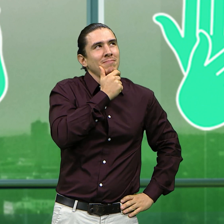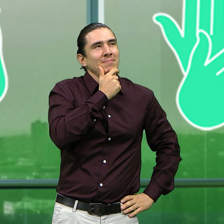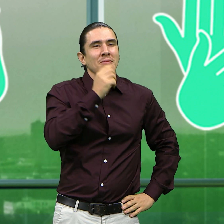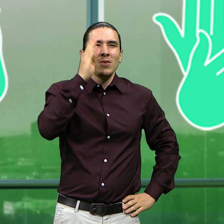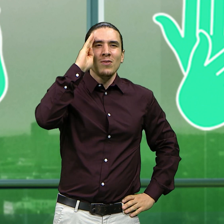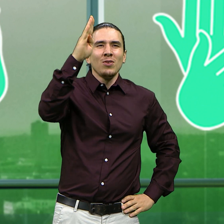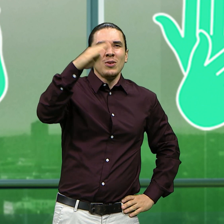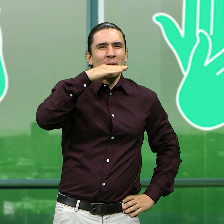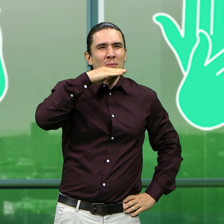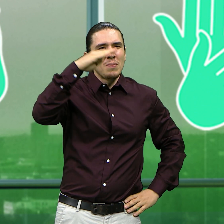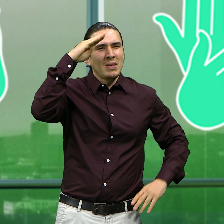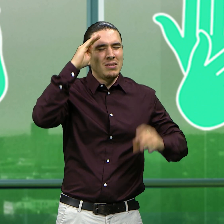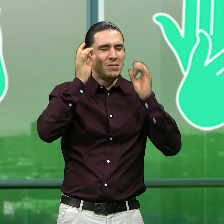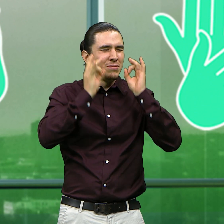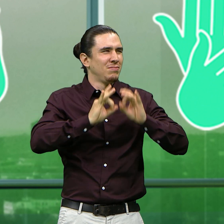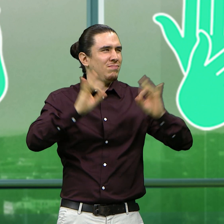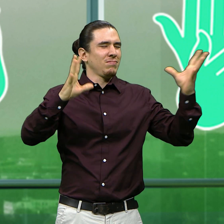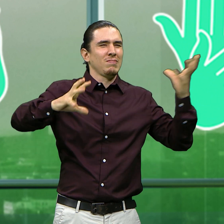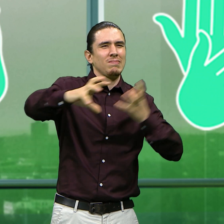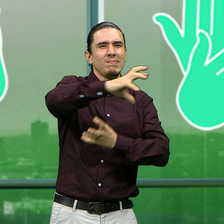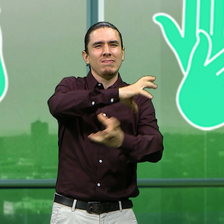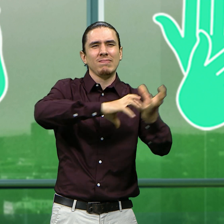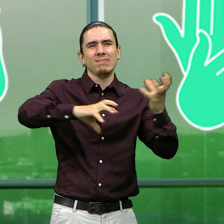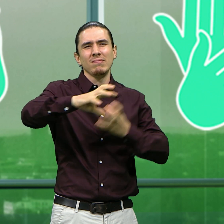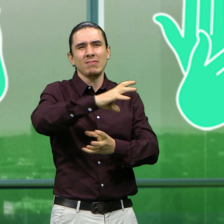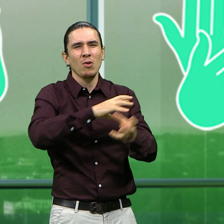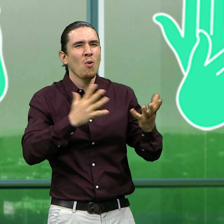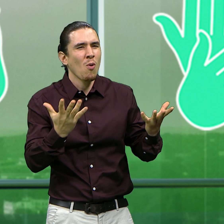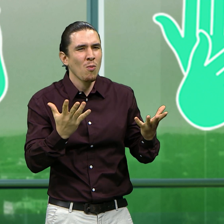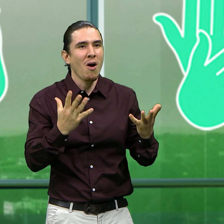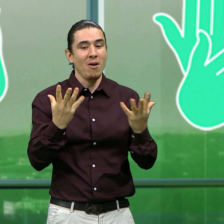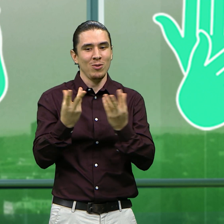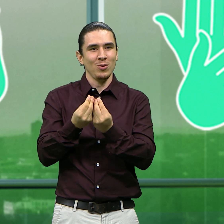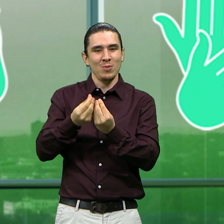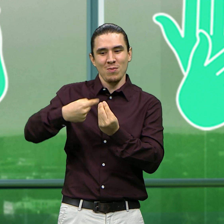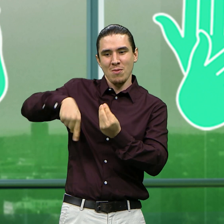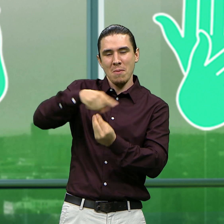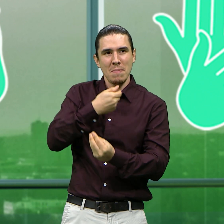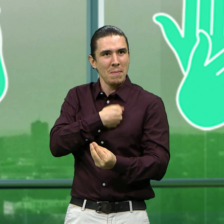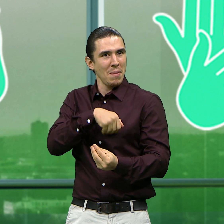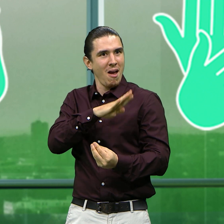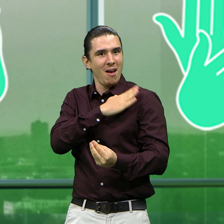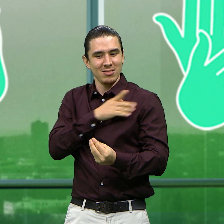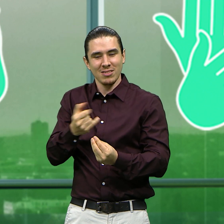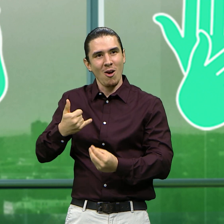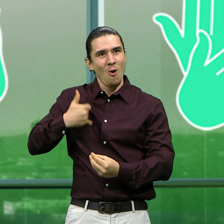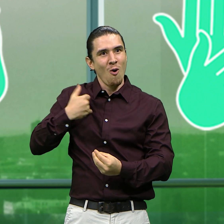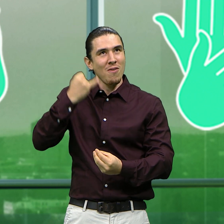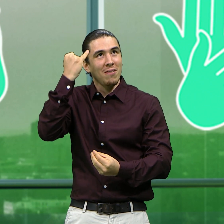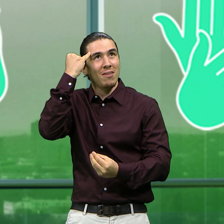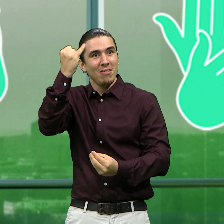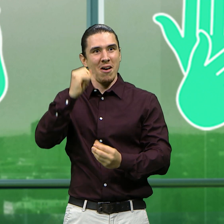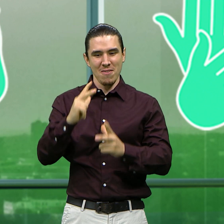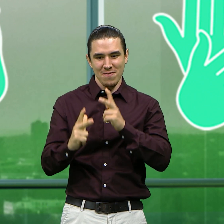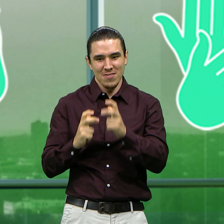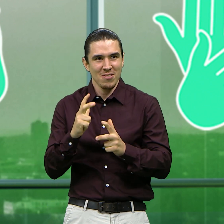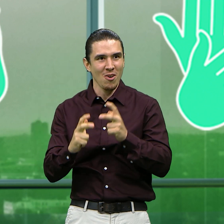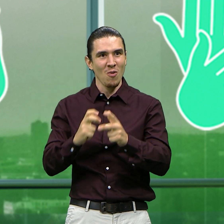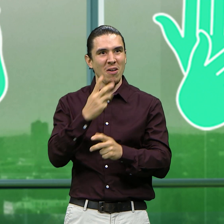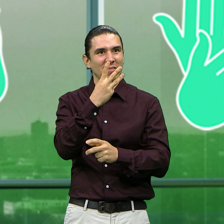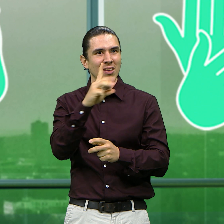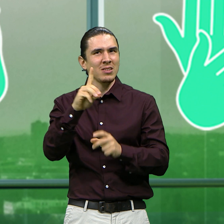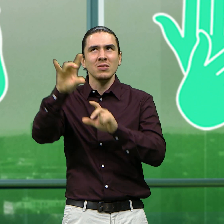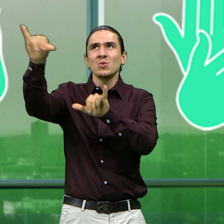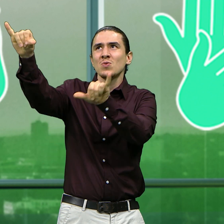Para iniciar, tenemos una nota de Teleantioquia Noticias. Ustedes se han imaginado a Medellín apocalíptico, pues un grupo de